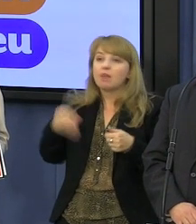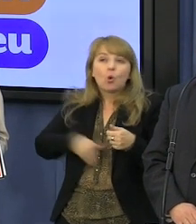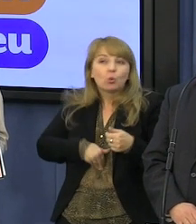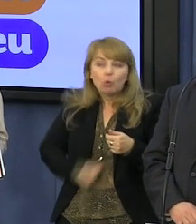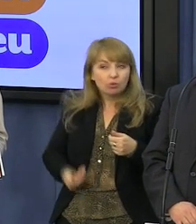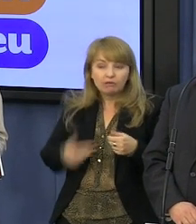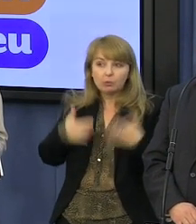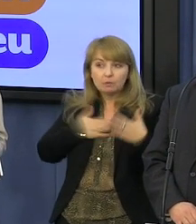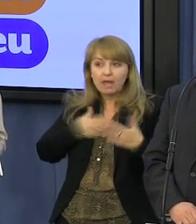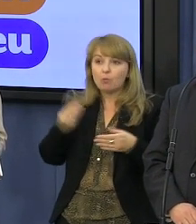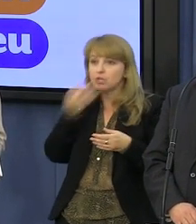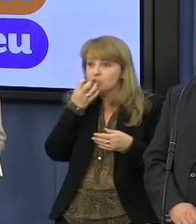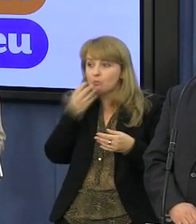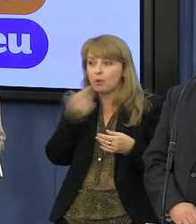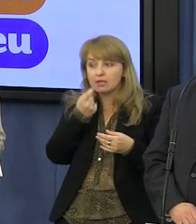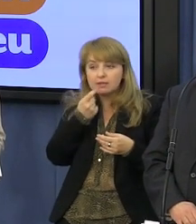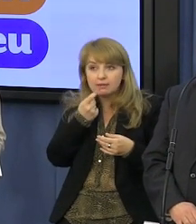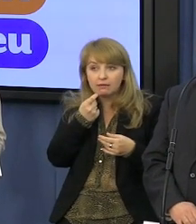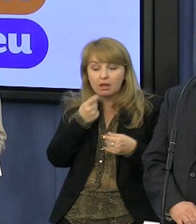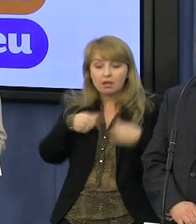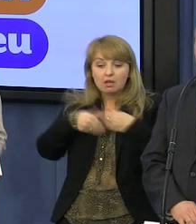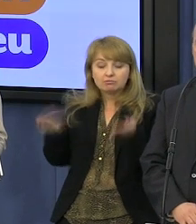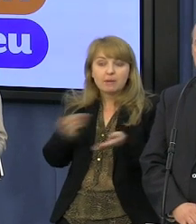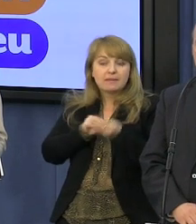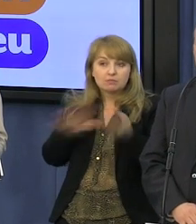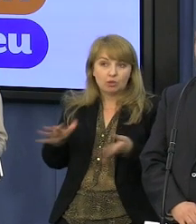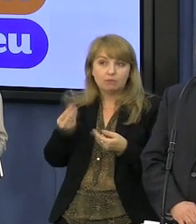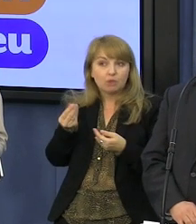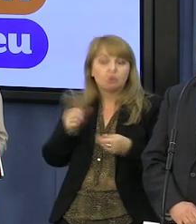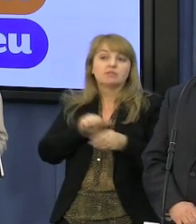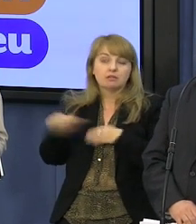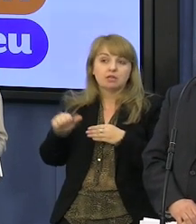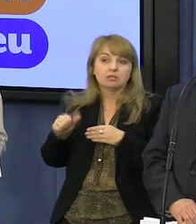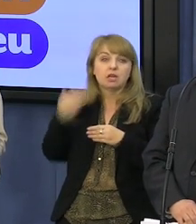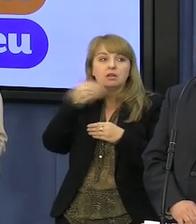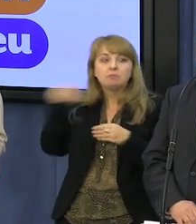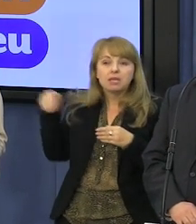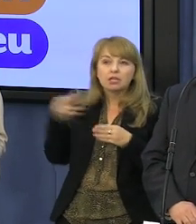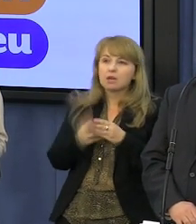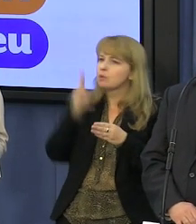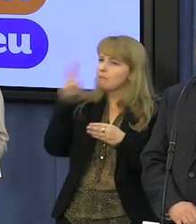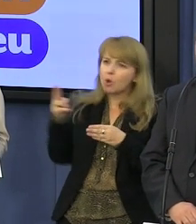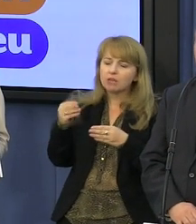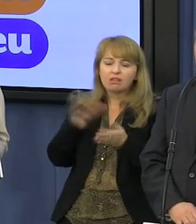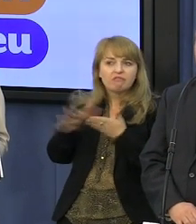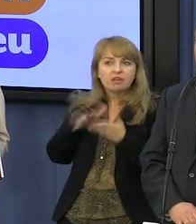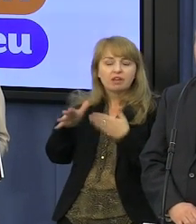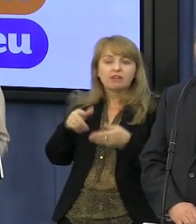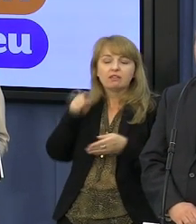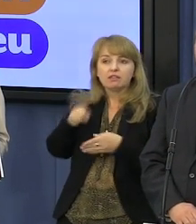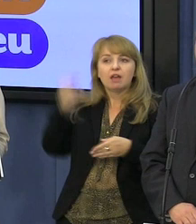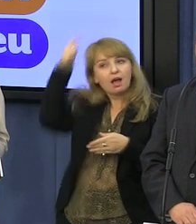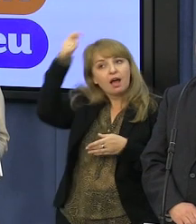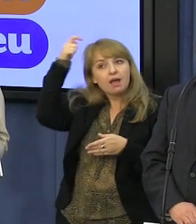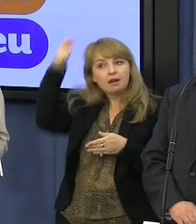głoduje, tylko może w szkole zjeść ciepły posiłek. Pieniądze są miliard ponad wydawane na lekcje,